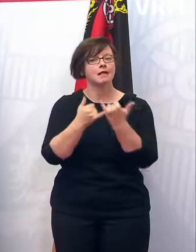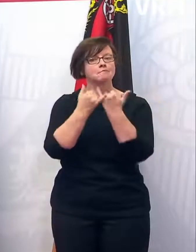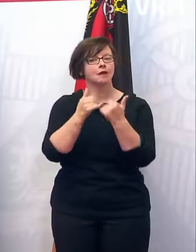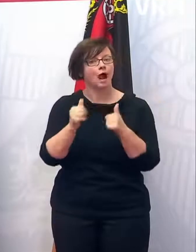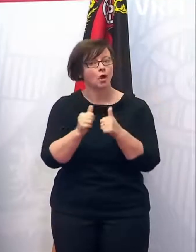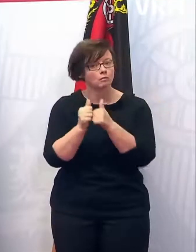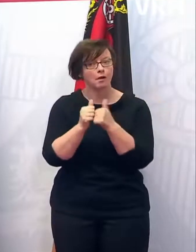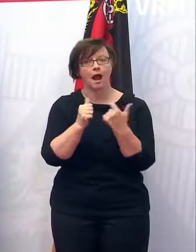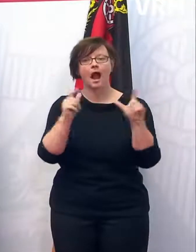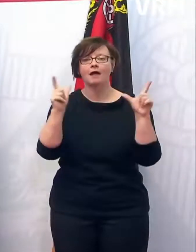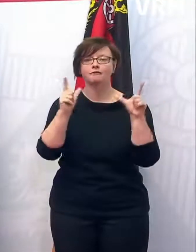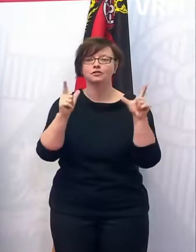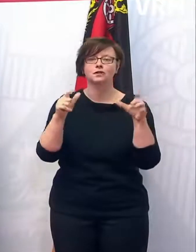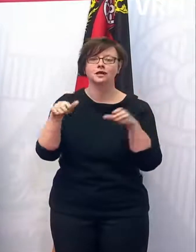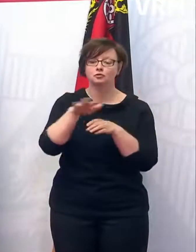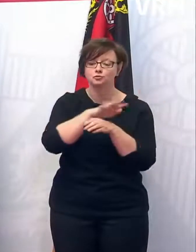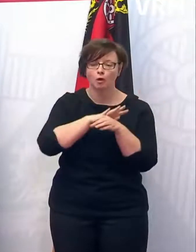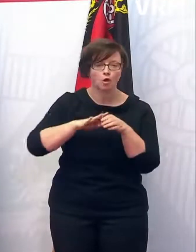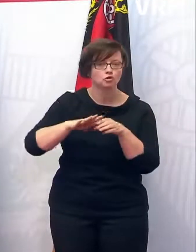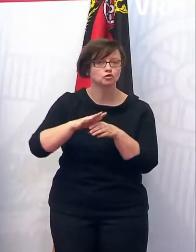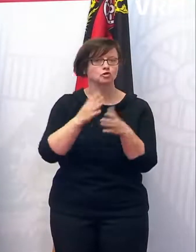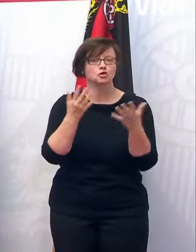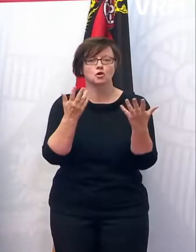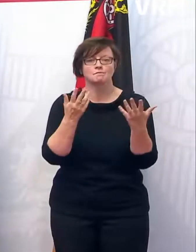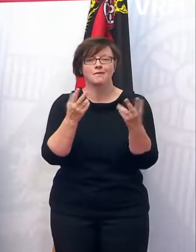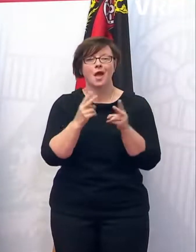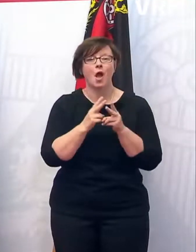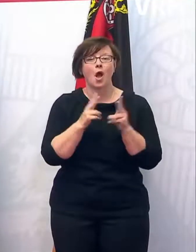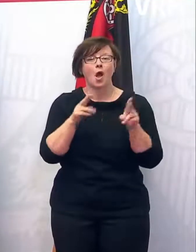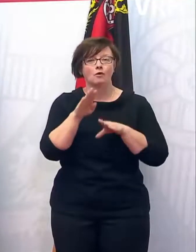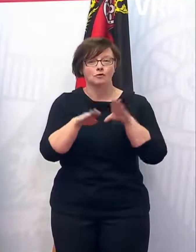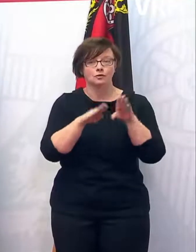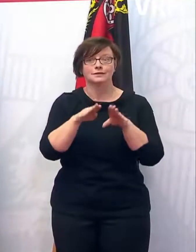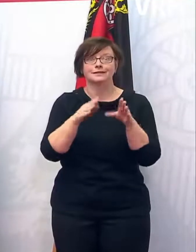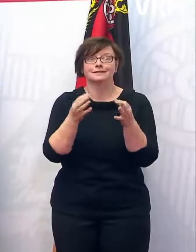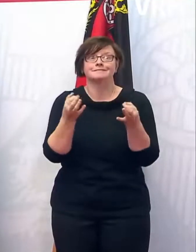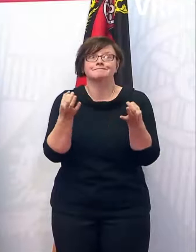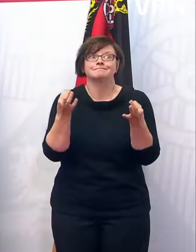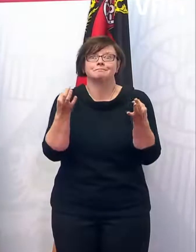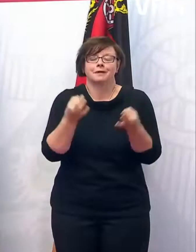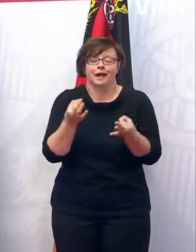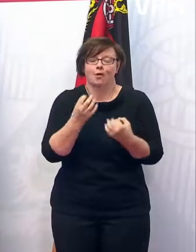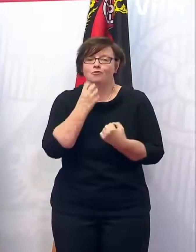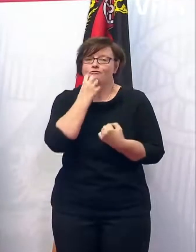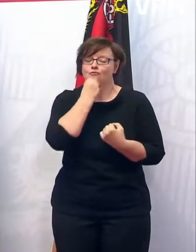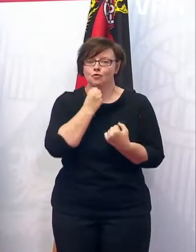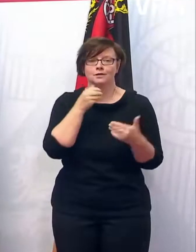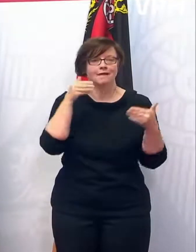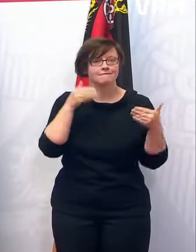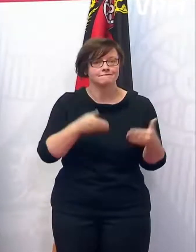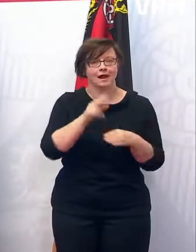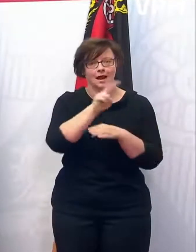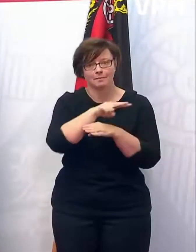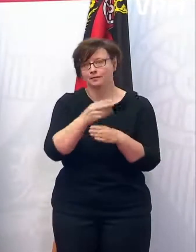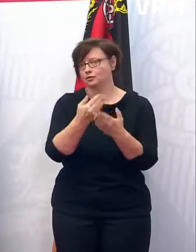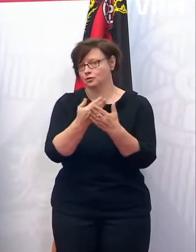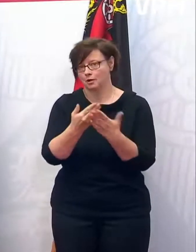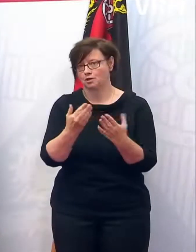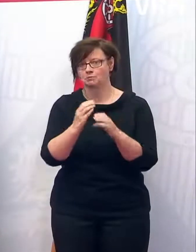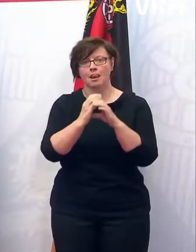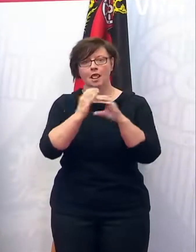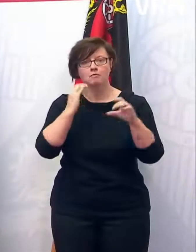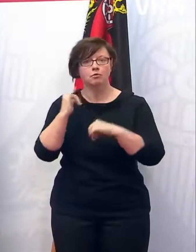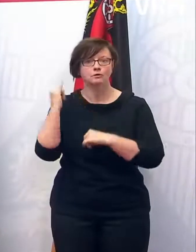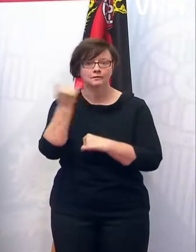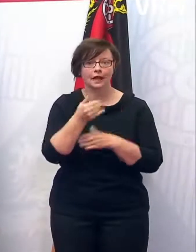Veranstaltungsbranche oder wo Öffnungsschritte einfach auch ersehnt werden, Fachmessen und so weiter, Bus- und